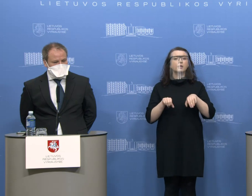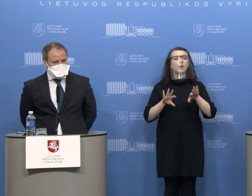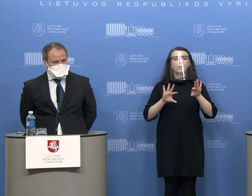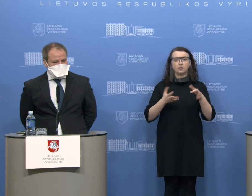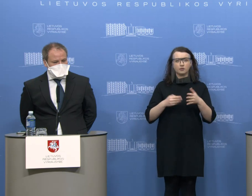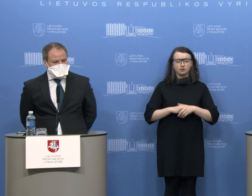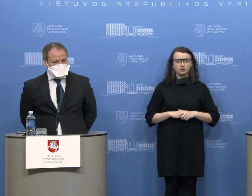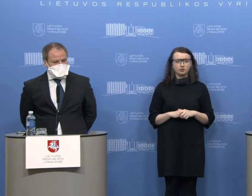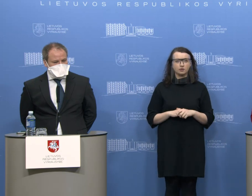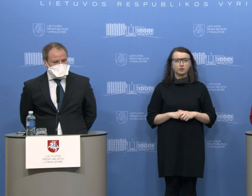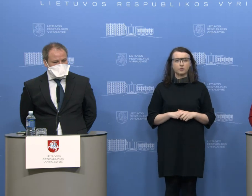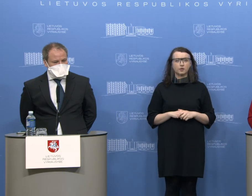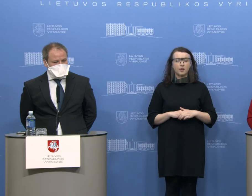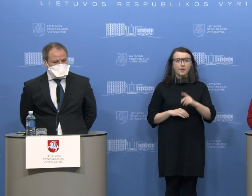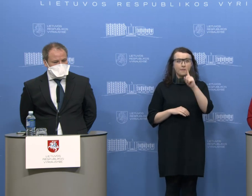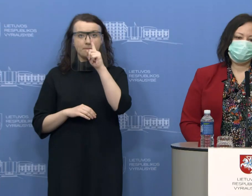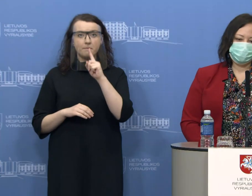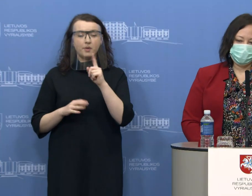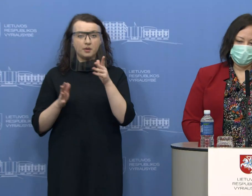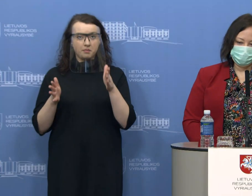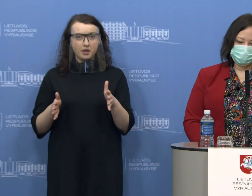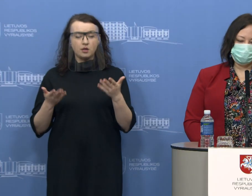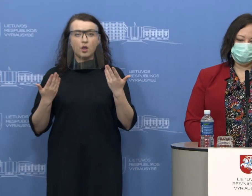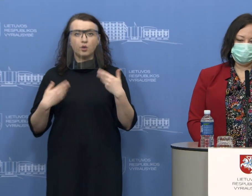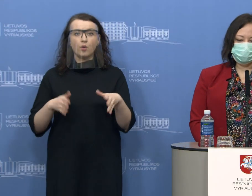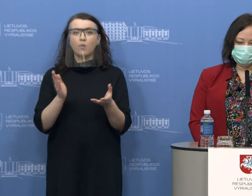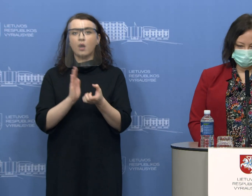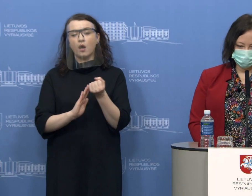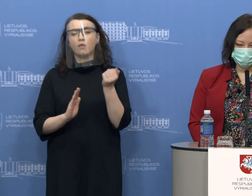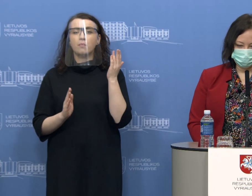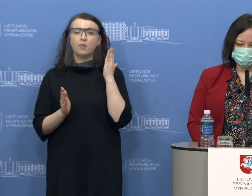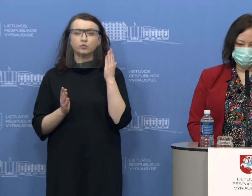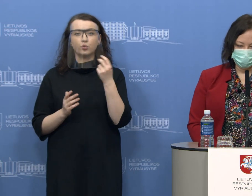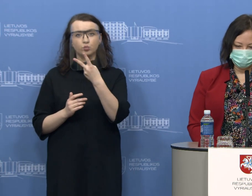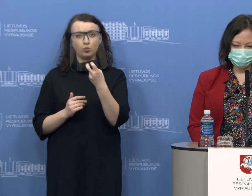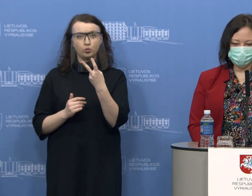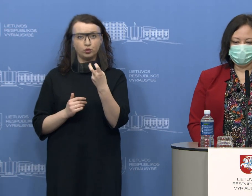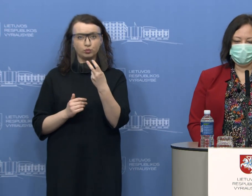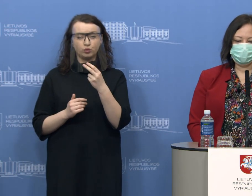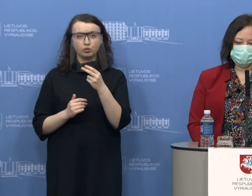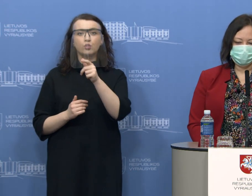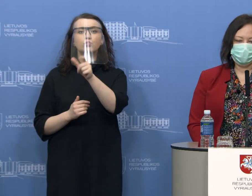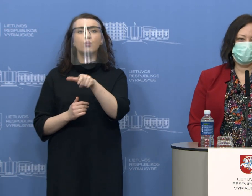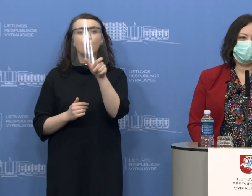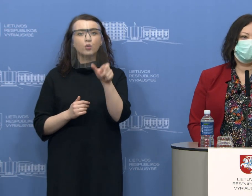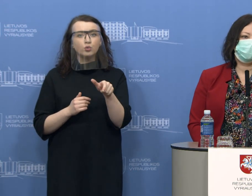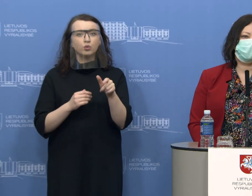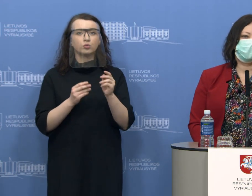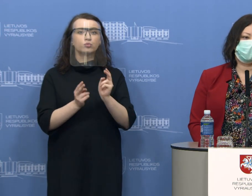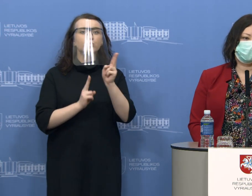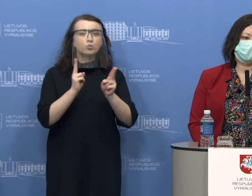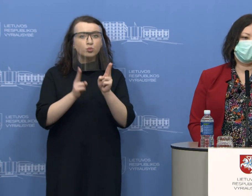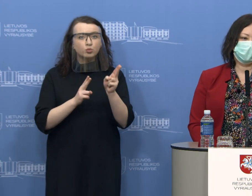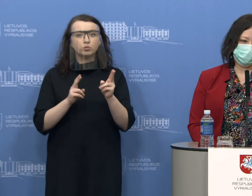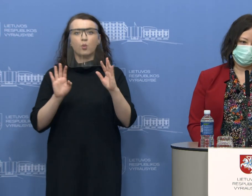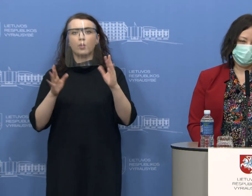Tai iš tiesų per pastarį mėnesį esame gavę maždaug 200 jau vartotojų prašymų dėl negražinamų pinigų už